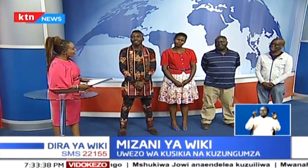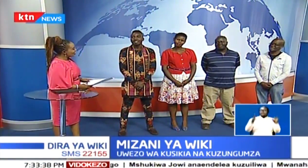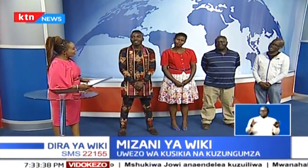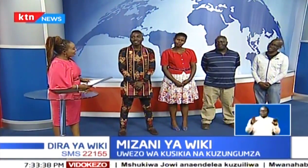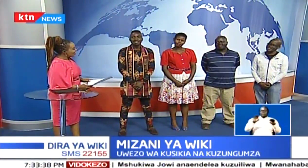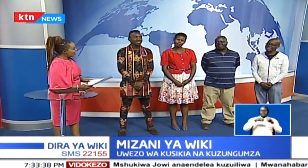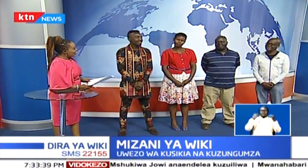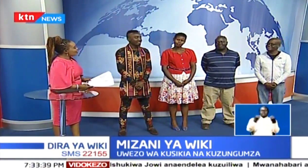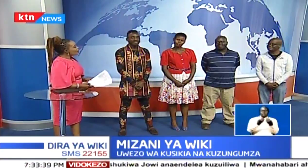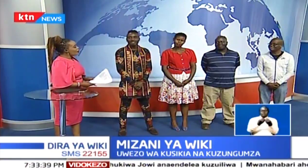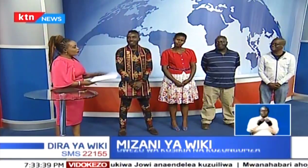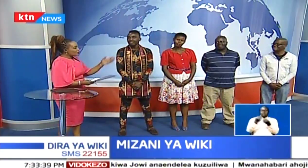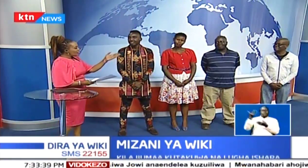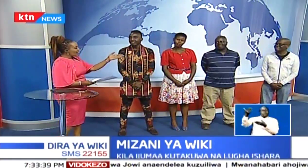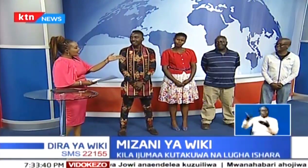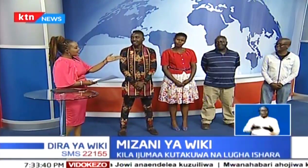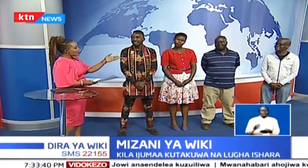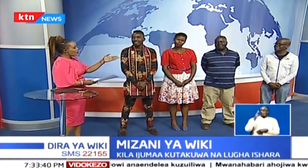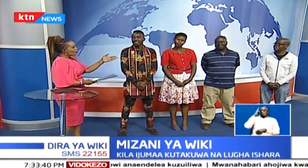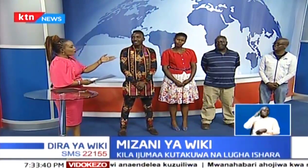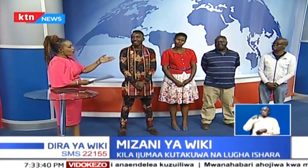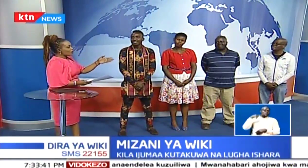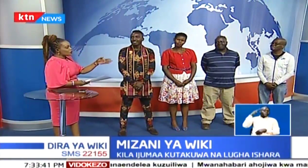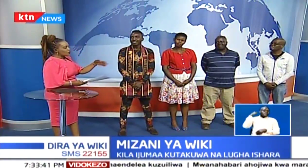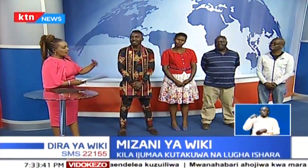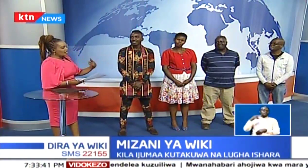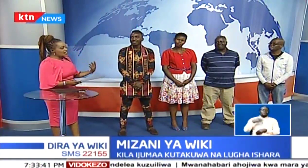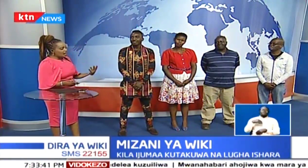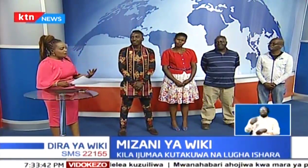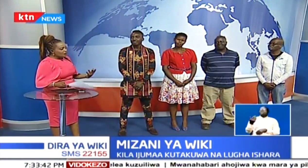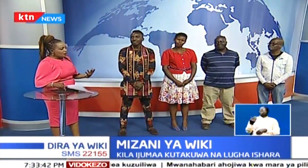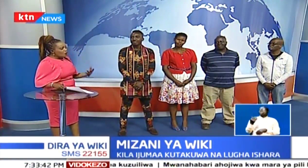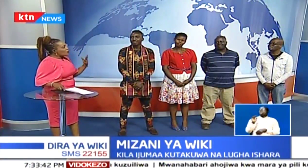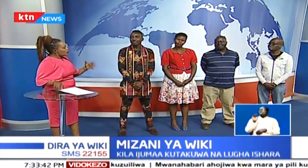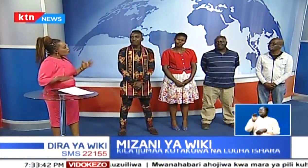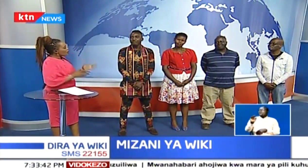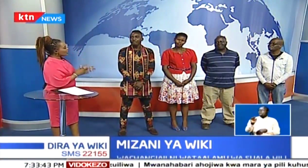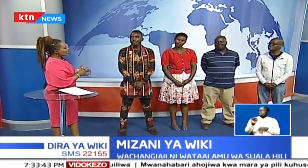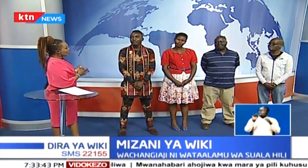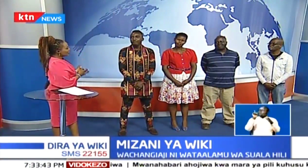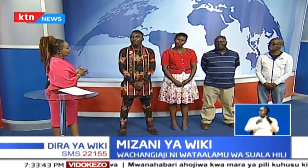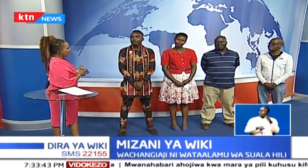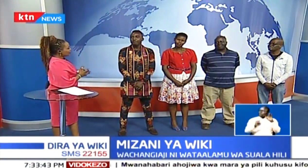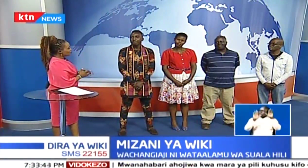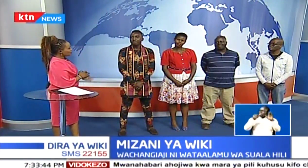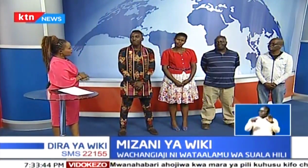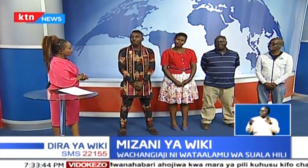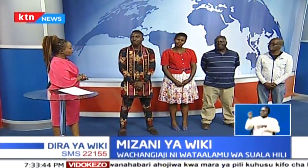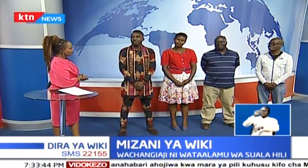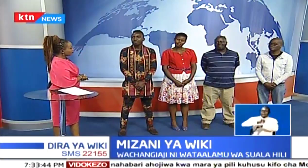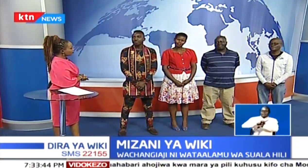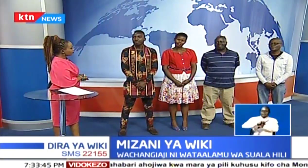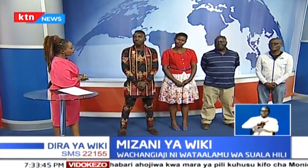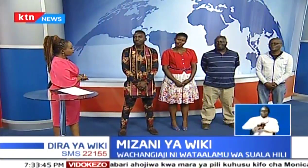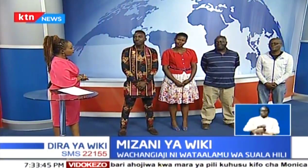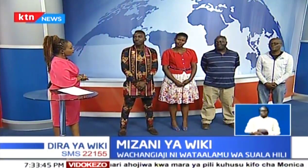wiki. Kasante. Labda hapo ndiyo ni yaanze kwa kutueleza umuhimu wa wiki hii nini haswa.